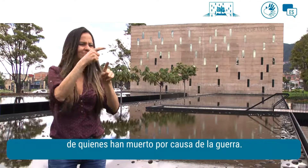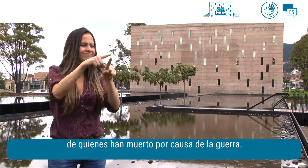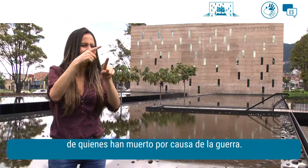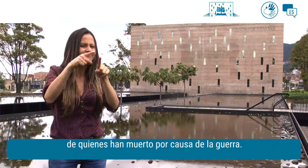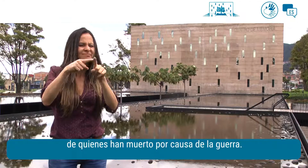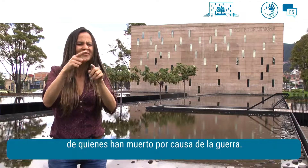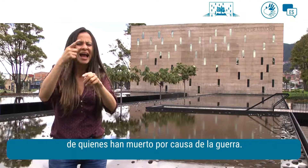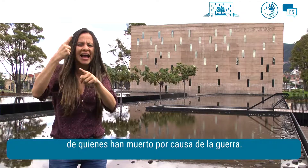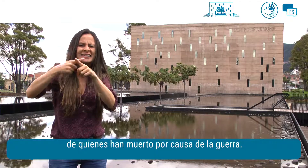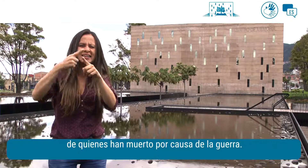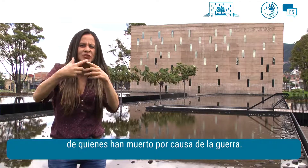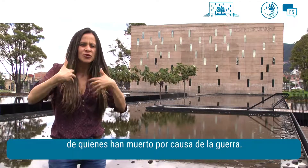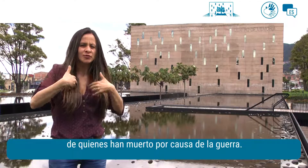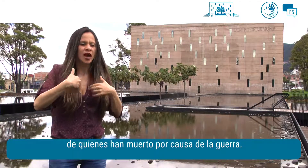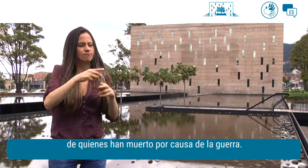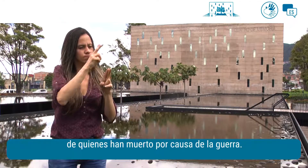han muerto por causa de la guerra.